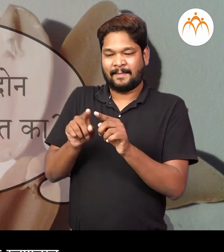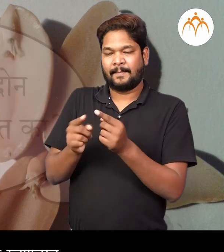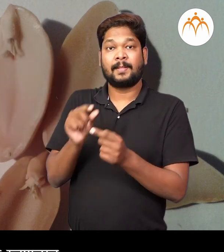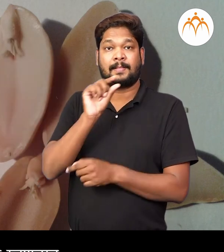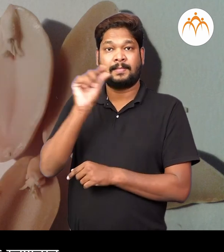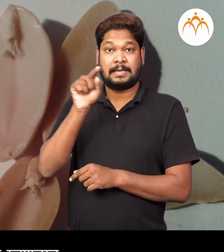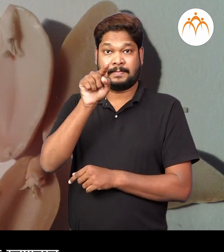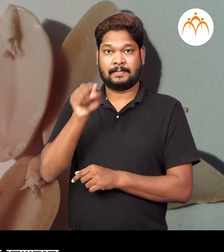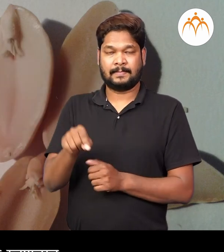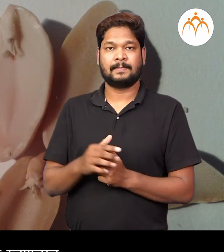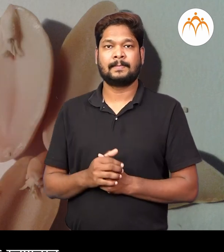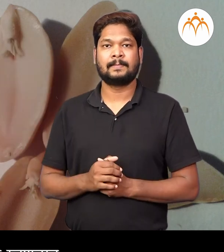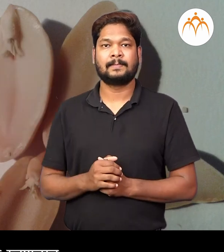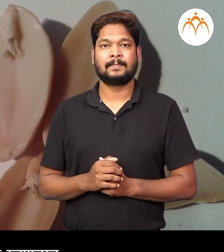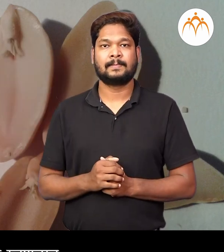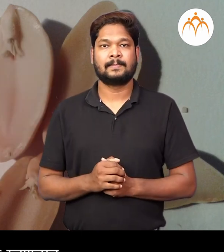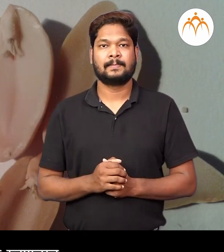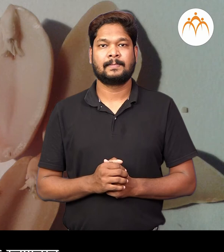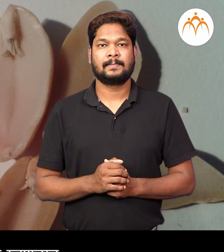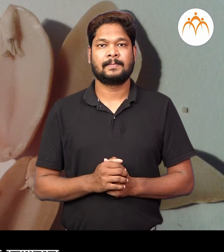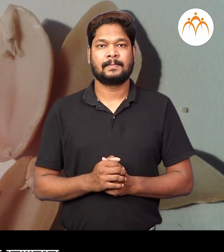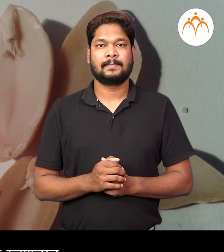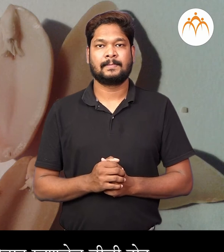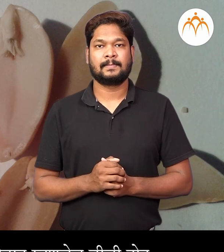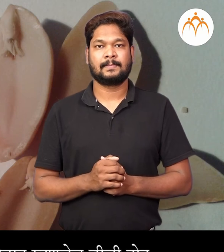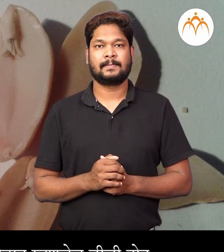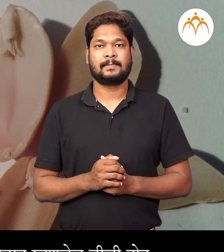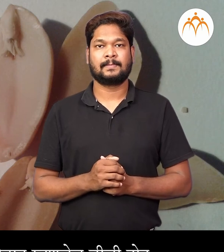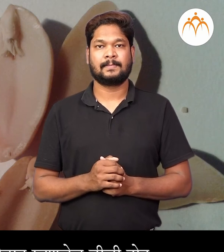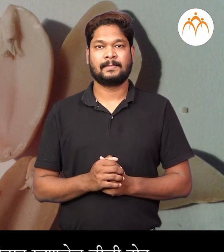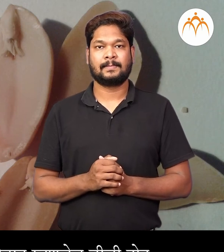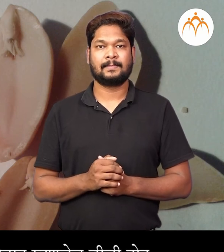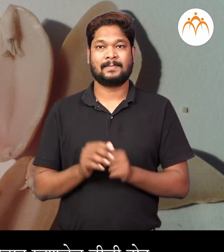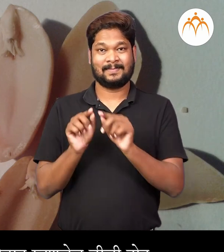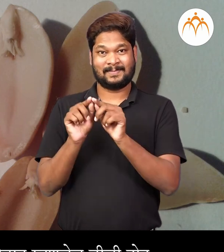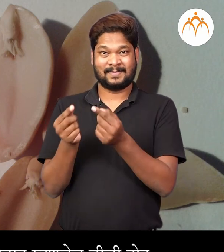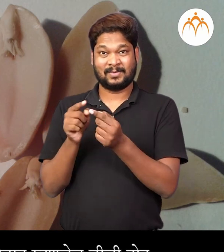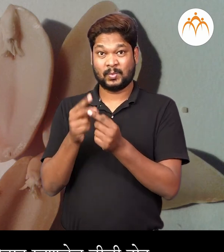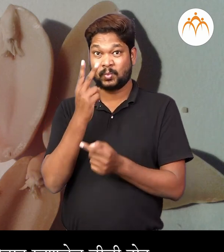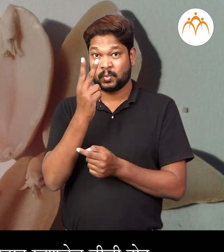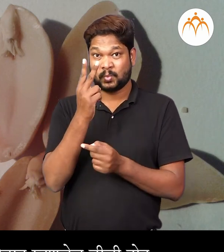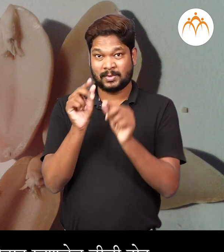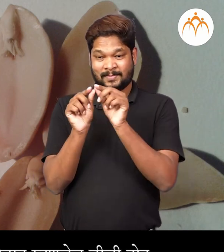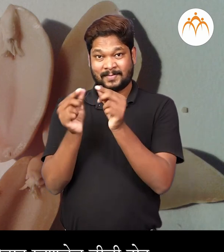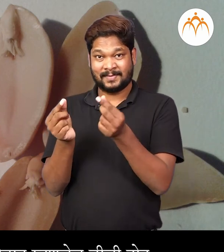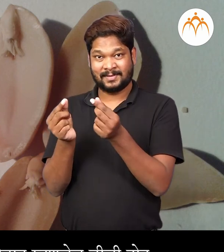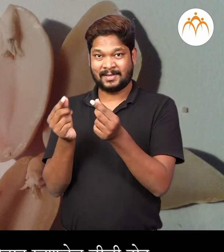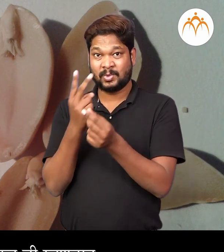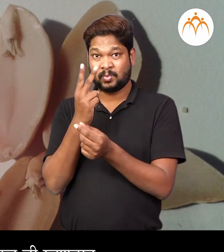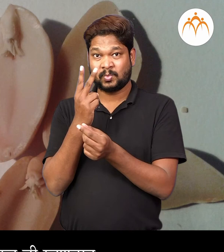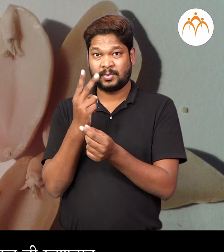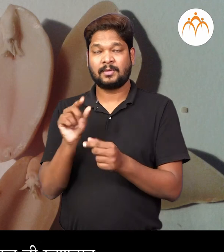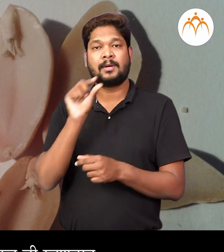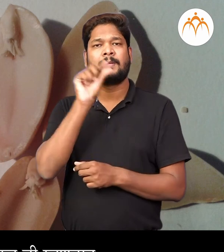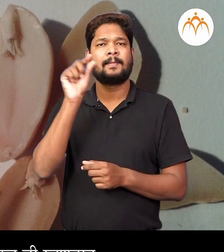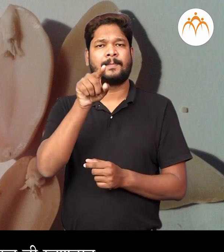या भागानना दल असे मन्टात। जवाब बीचे दोन समान भाग होतात, मजेज बीची दोन